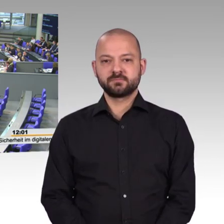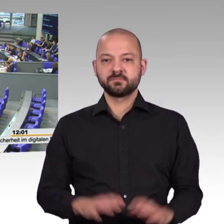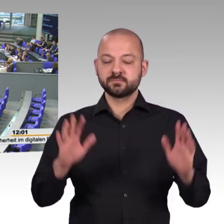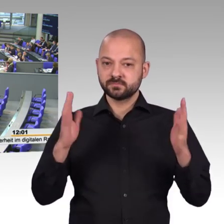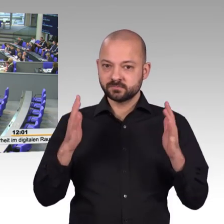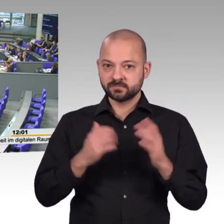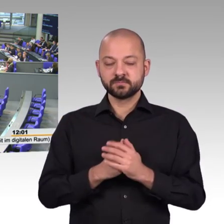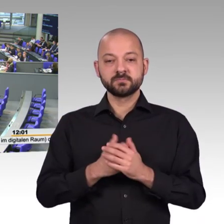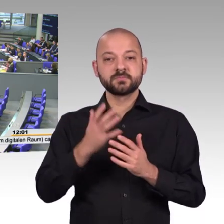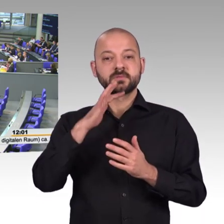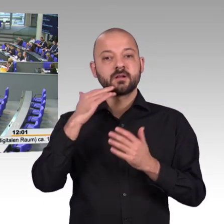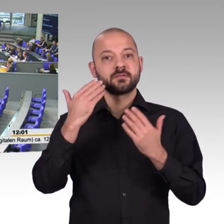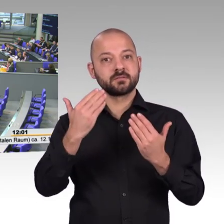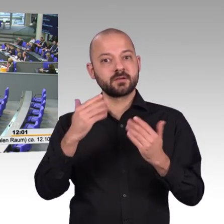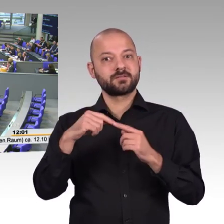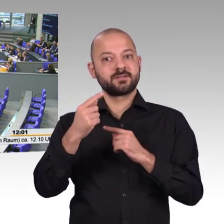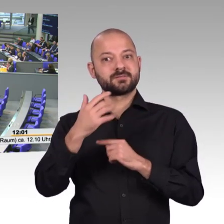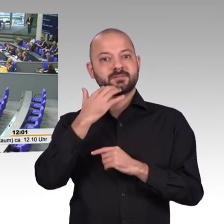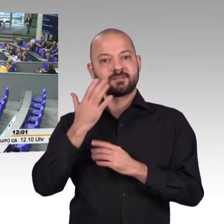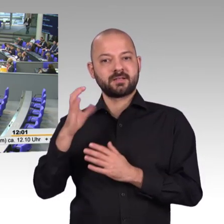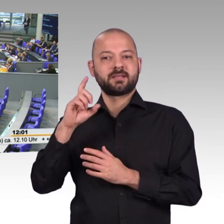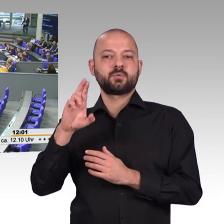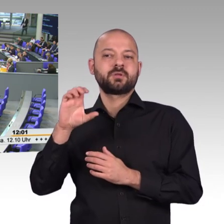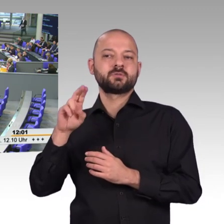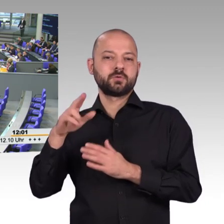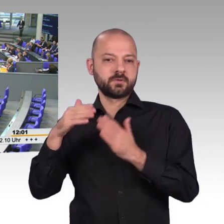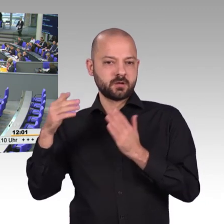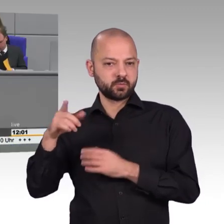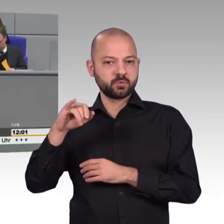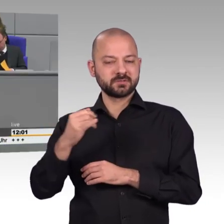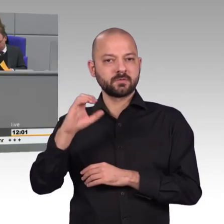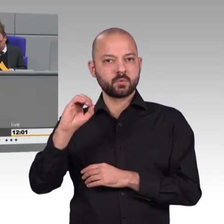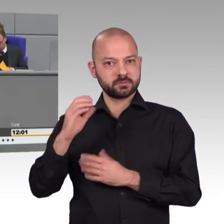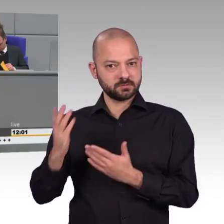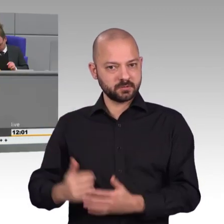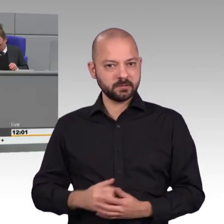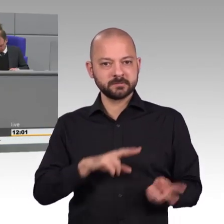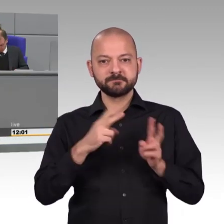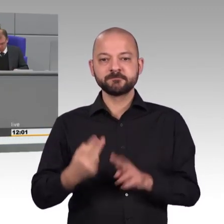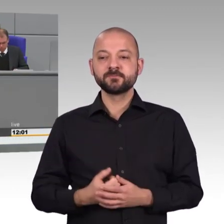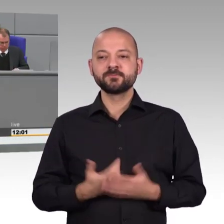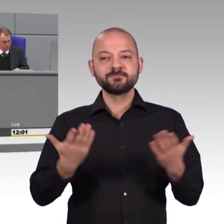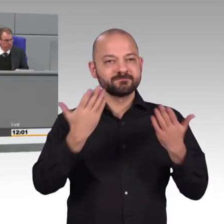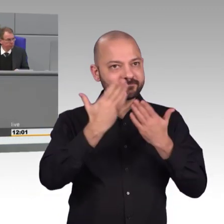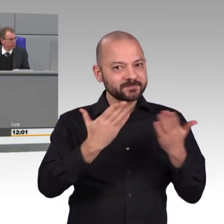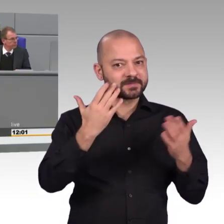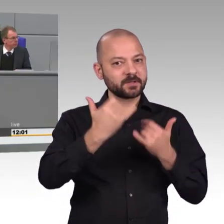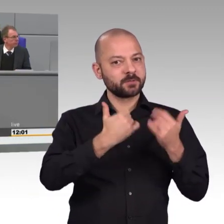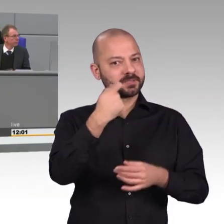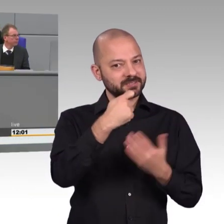erfasst zunehmend alle Lebensbereiche der Arbeitswelt und des Privatlebens. Datenaustausch, Datentransport sind